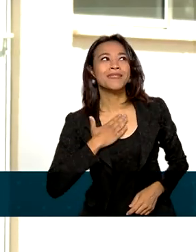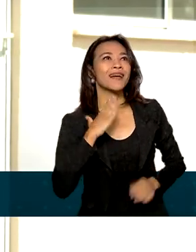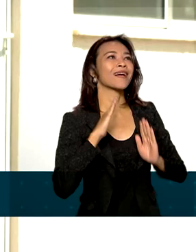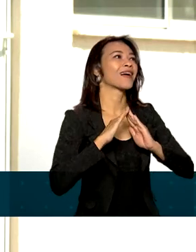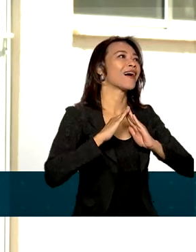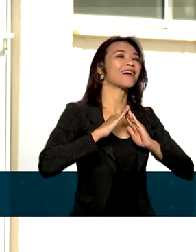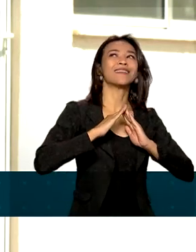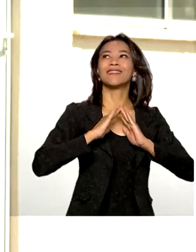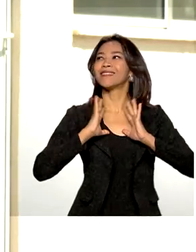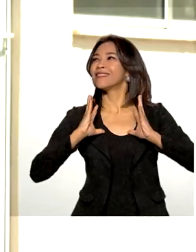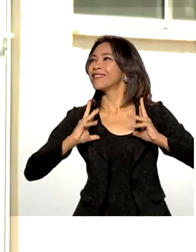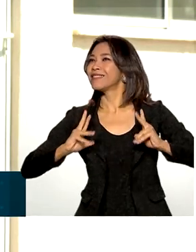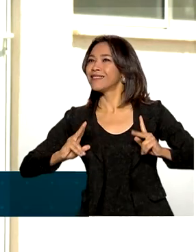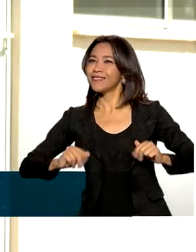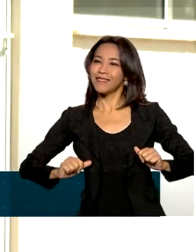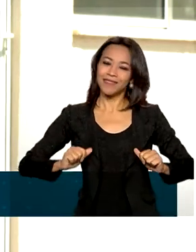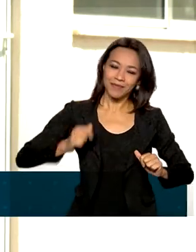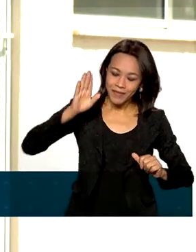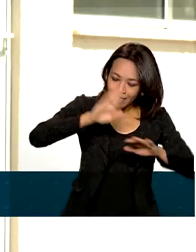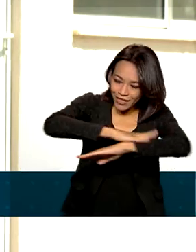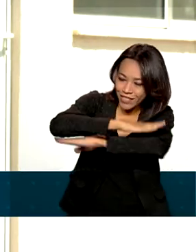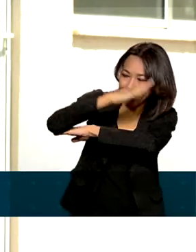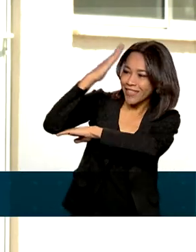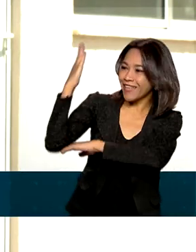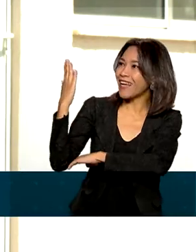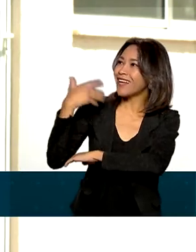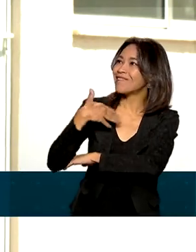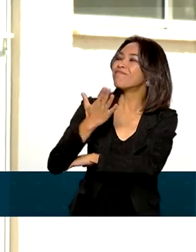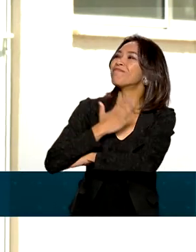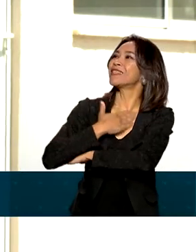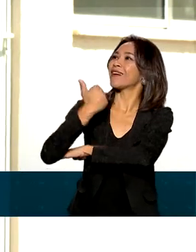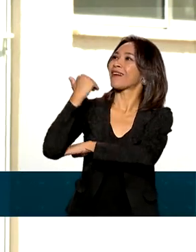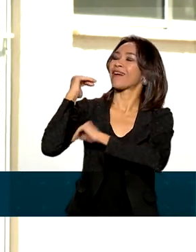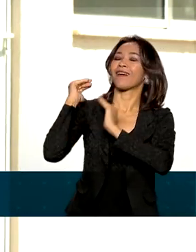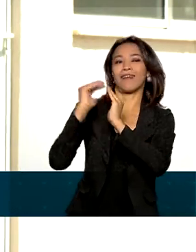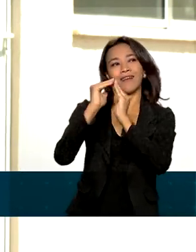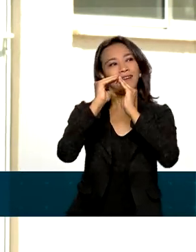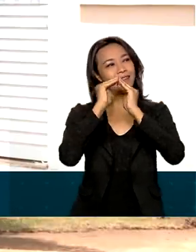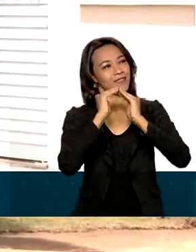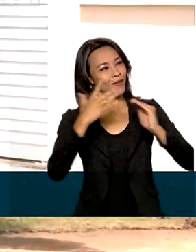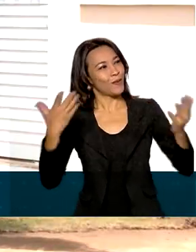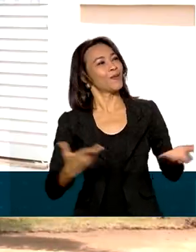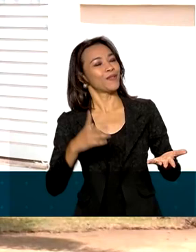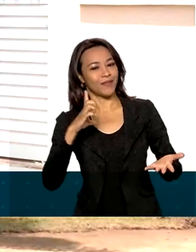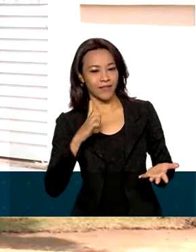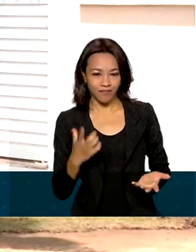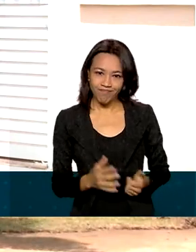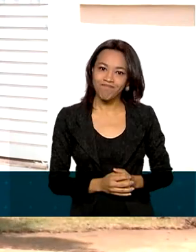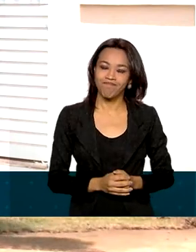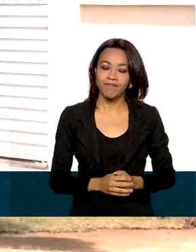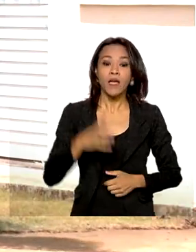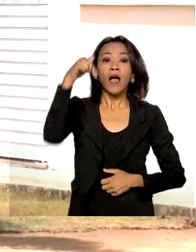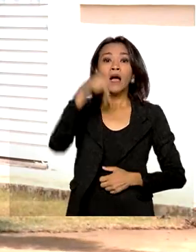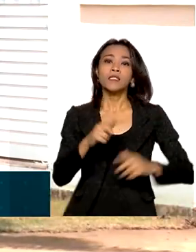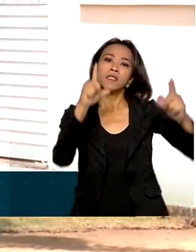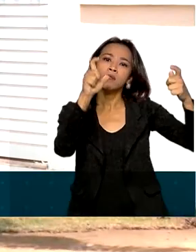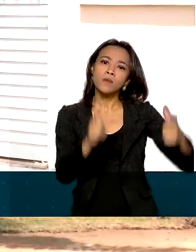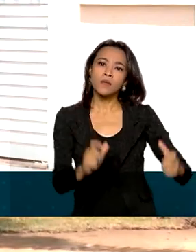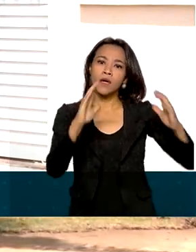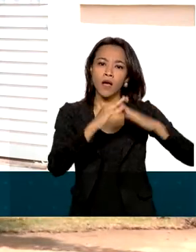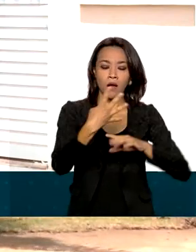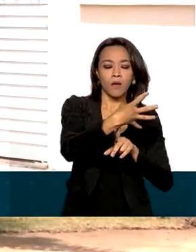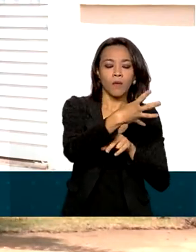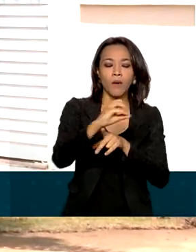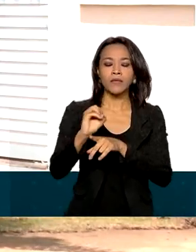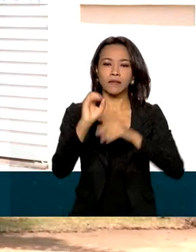lindo e chegar, abrir a janela e dizer a casa é minha. Hoje eu tenho uma casa. Aqui nesse residencial são 400